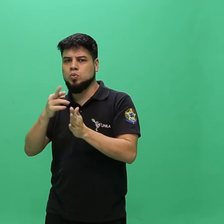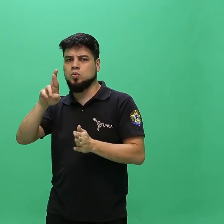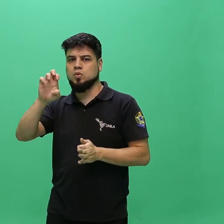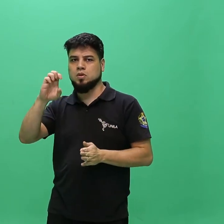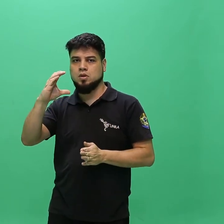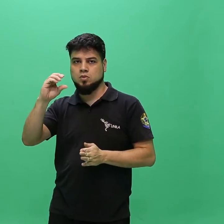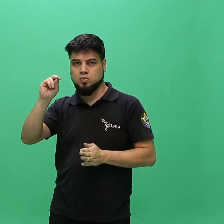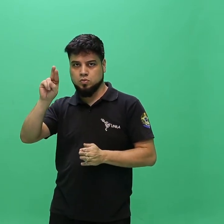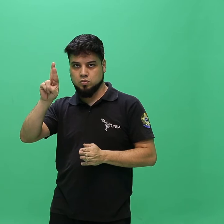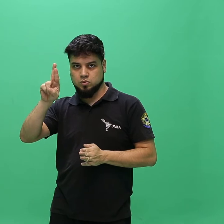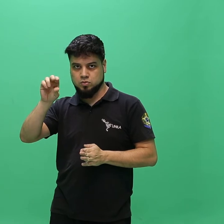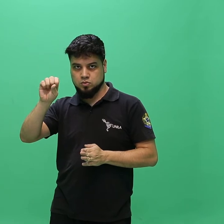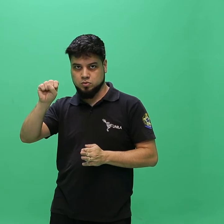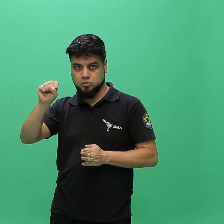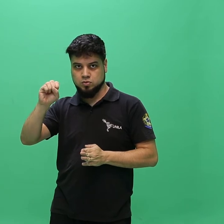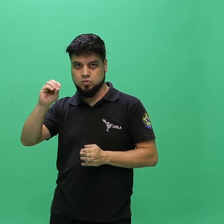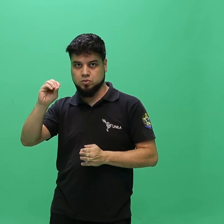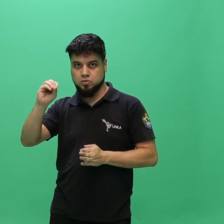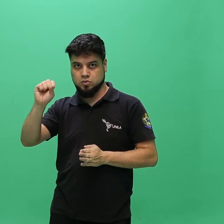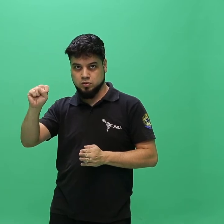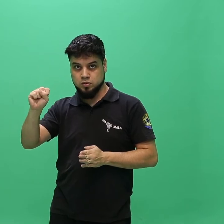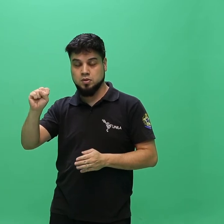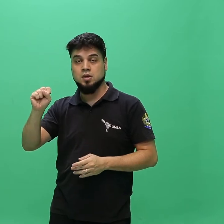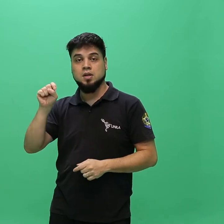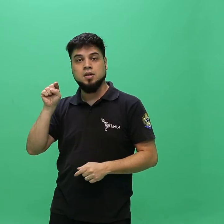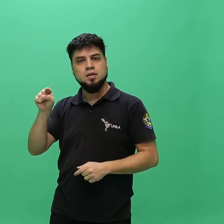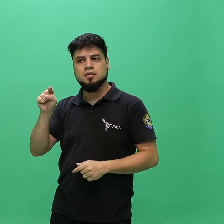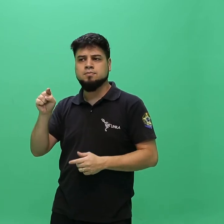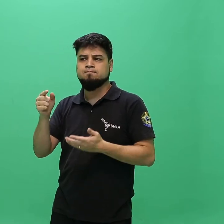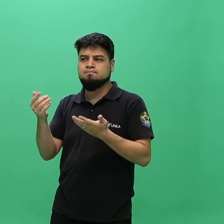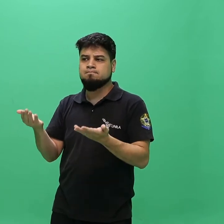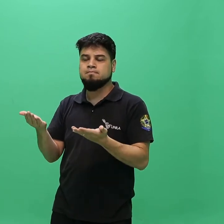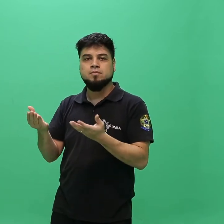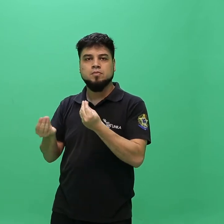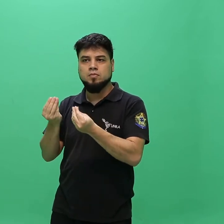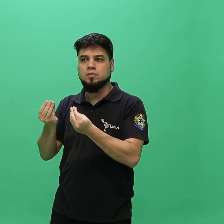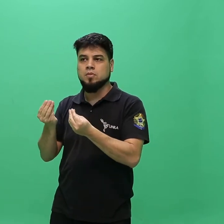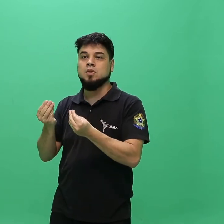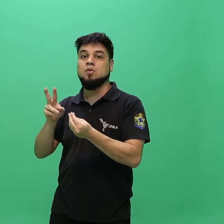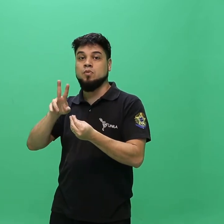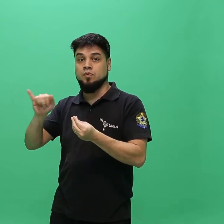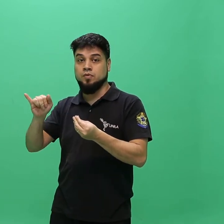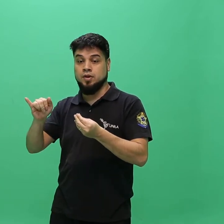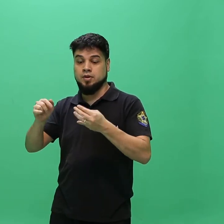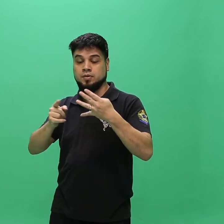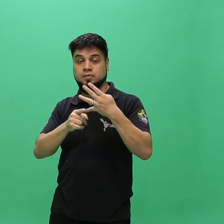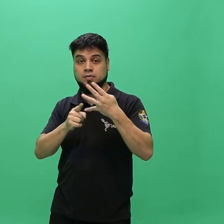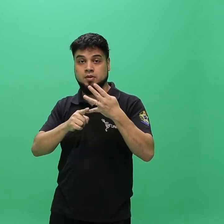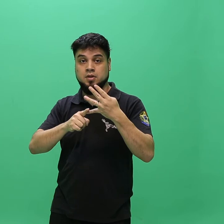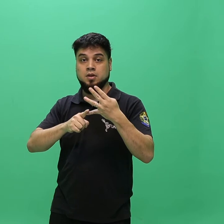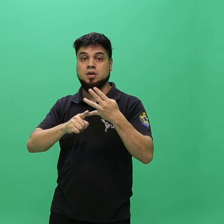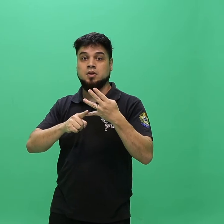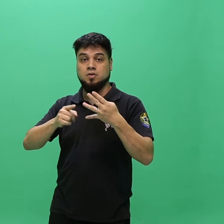para recursos pelo candidato aprovados na modalidade Aproveitamento de Diploma.